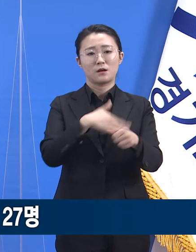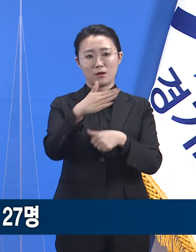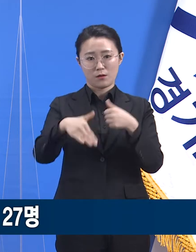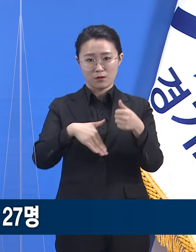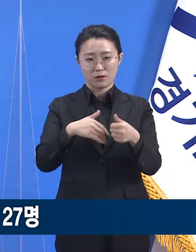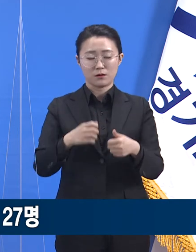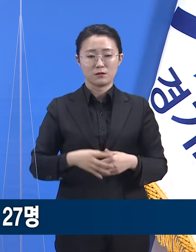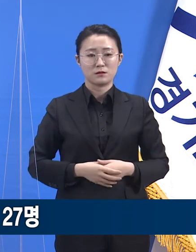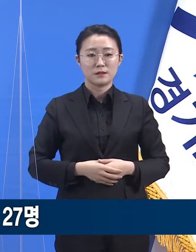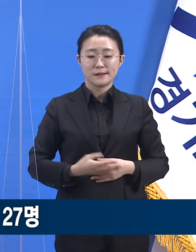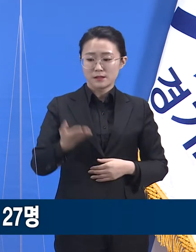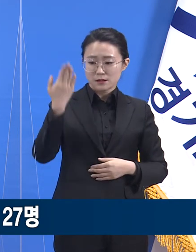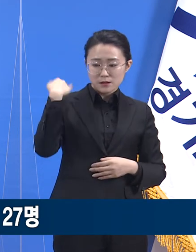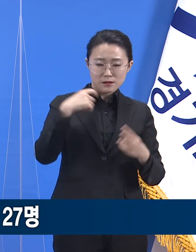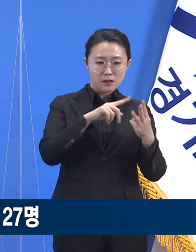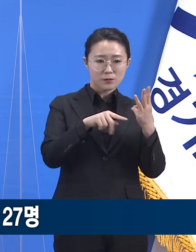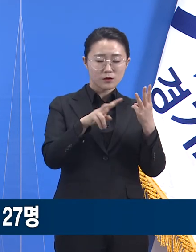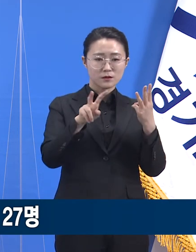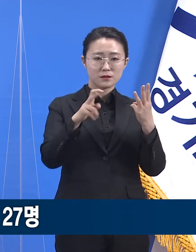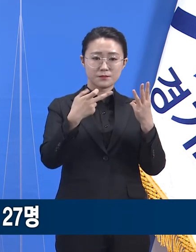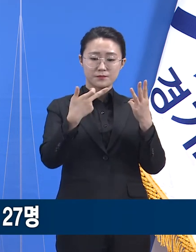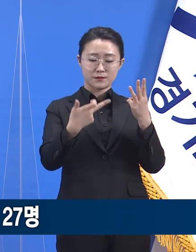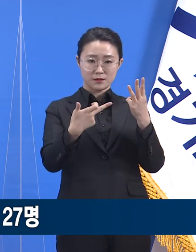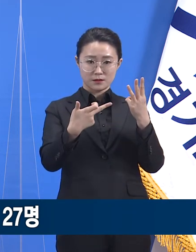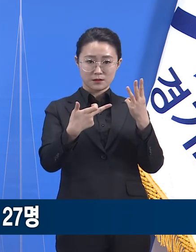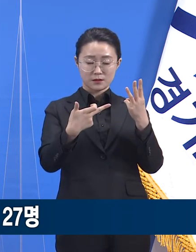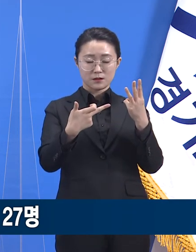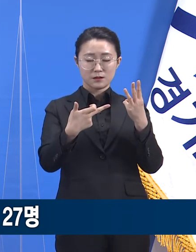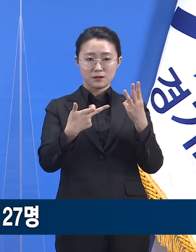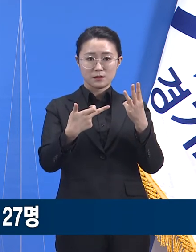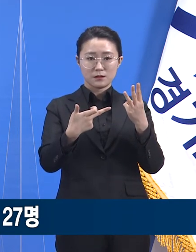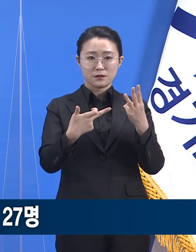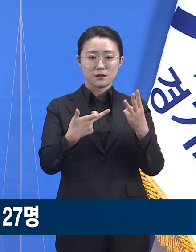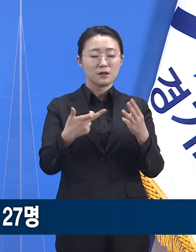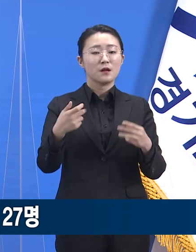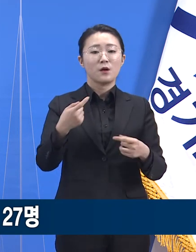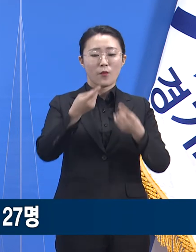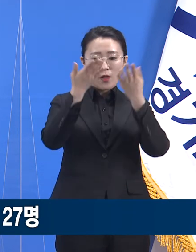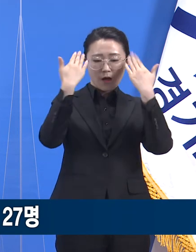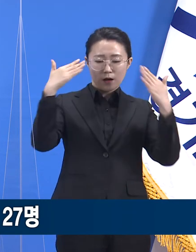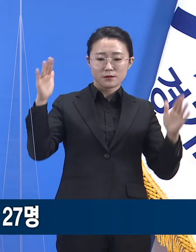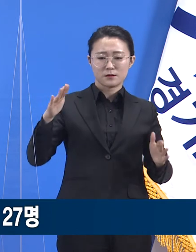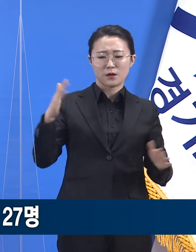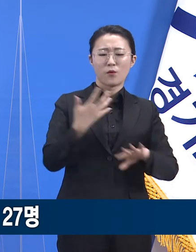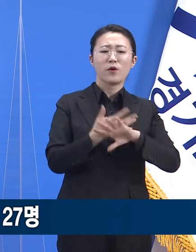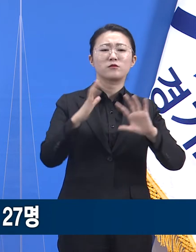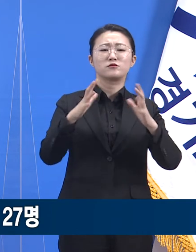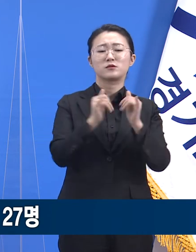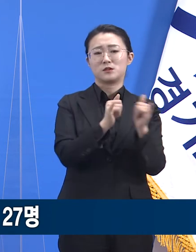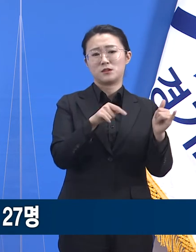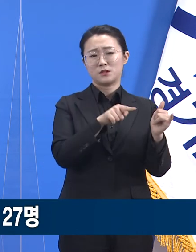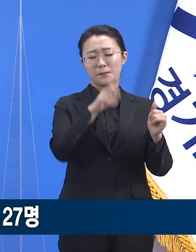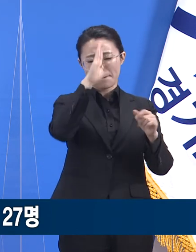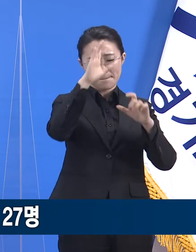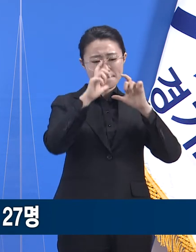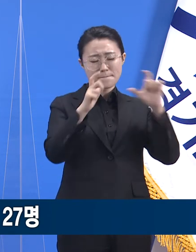대학교의 외국인 학생 한 명이 선별진료소에서 검사를 받은 후 확진 판정을 받았습니다.